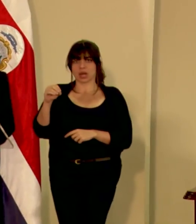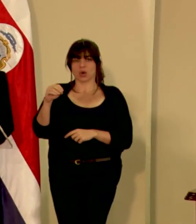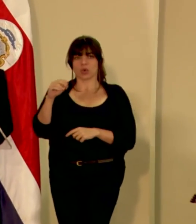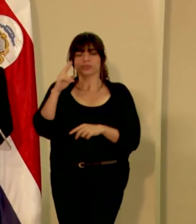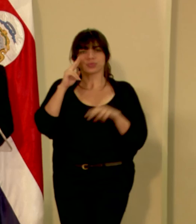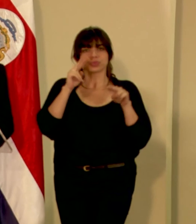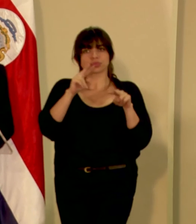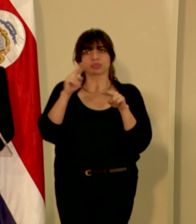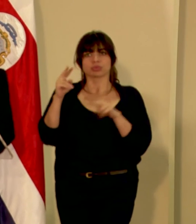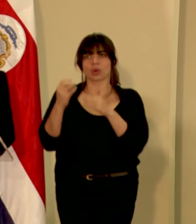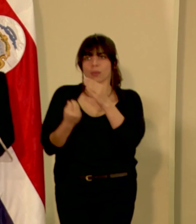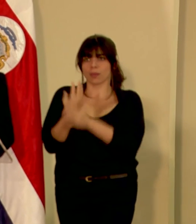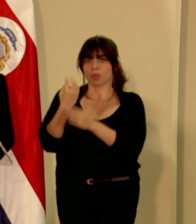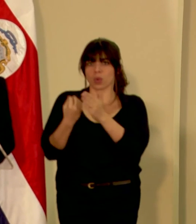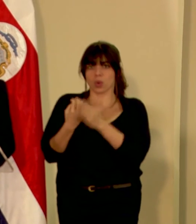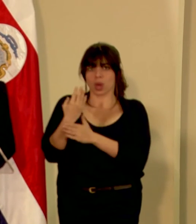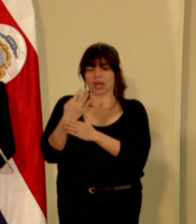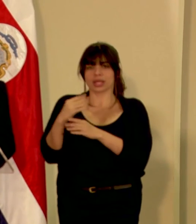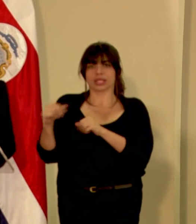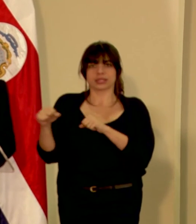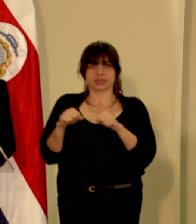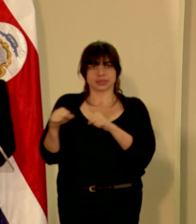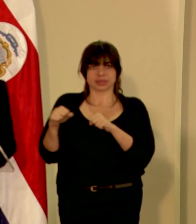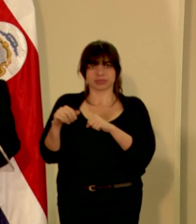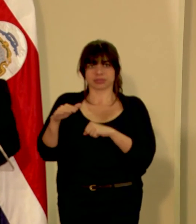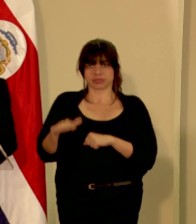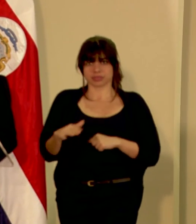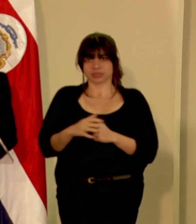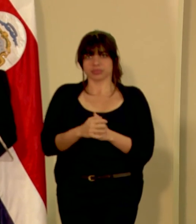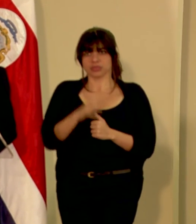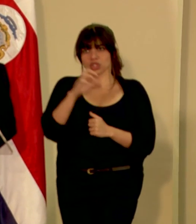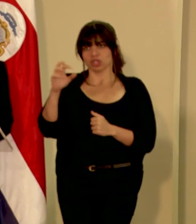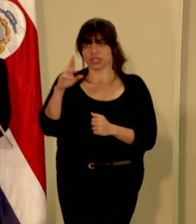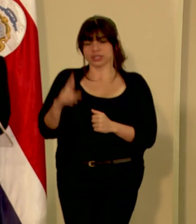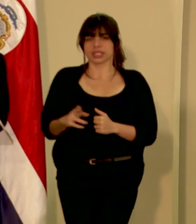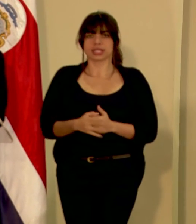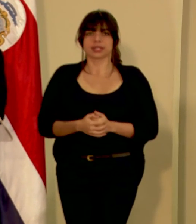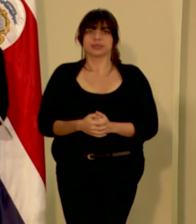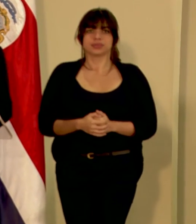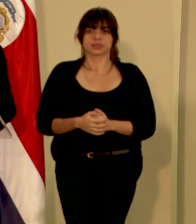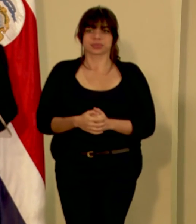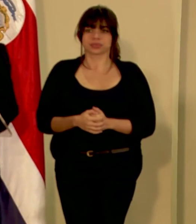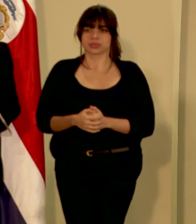Observatorio Vulcanológico y Sismológico de Costa Rica.